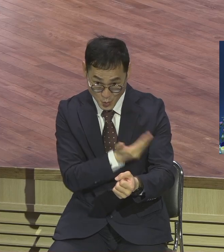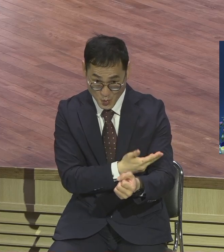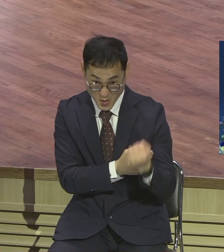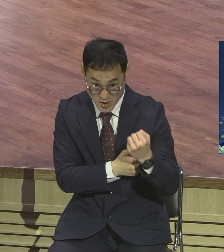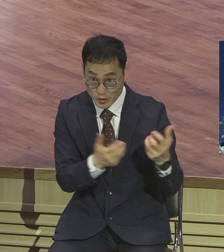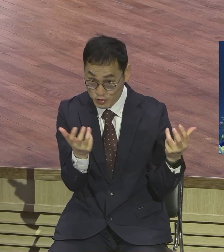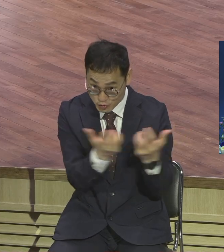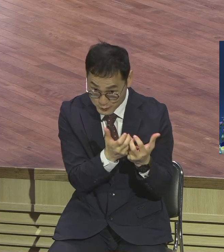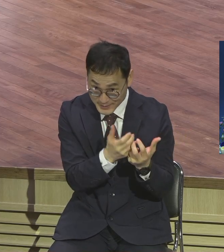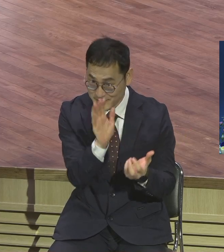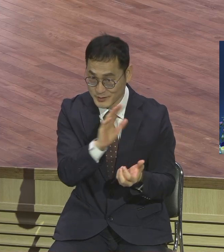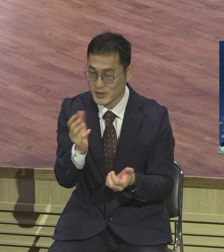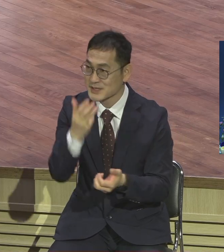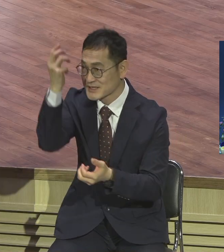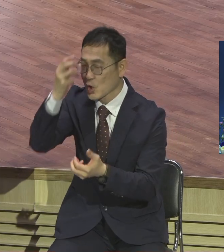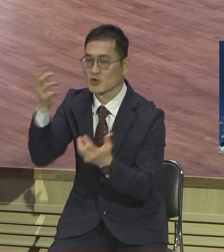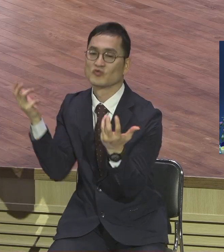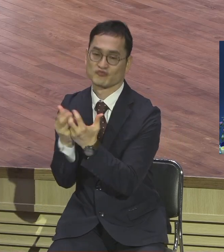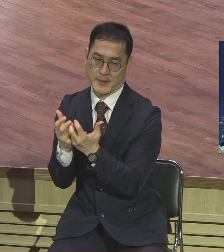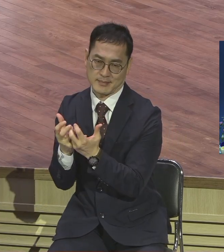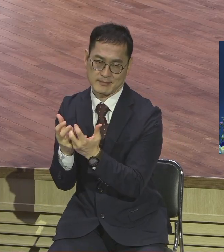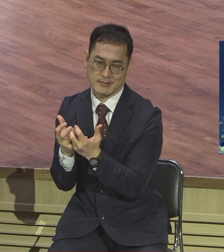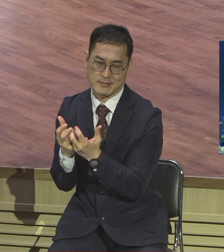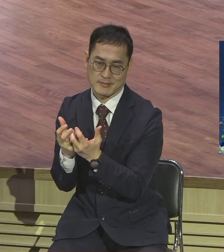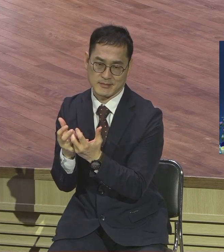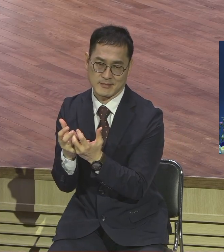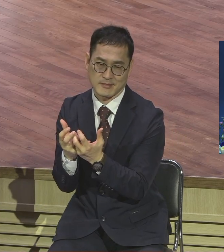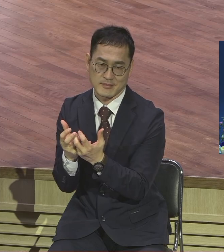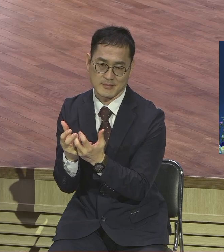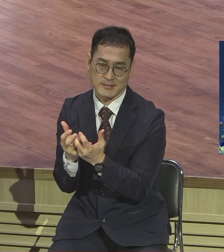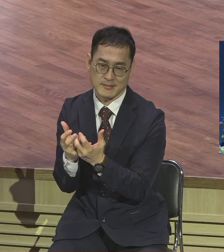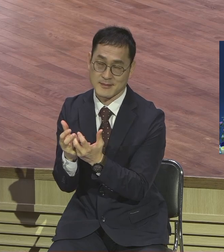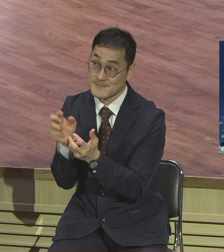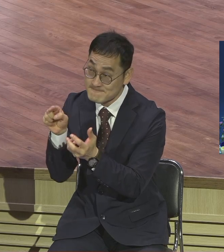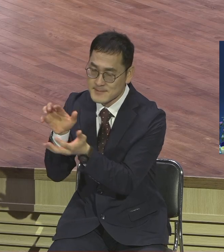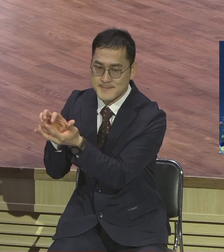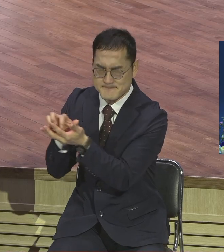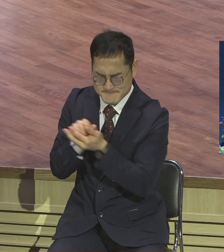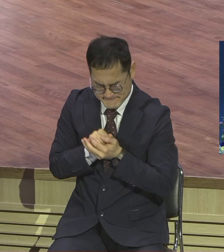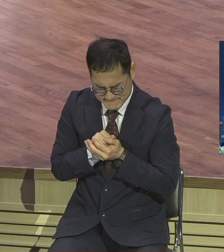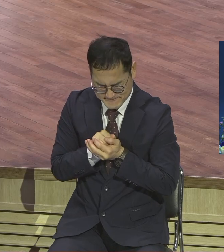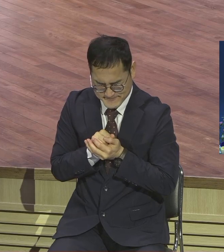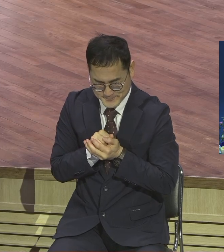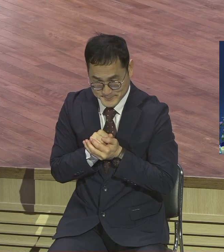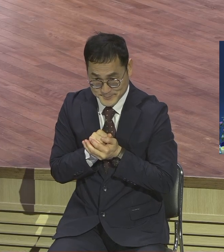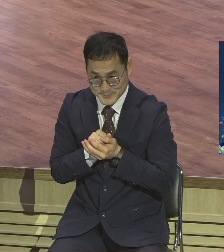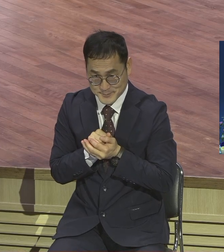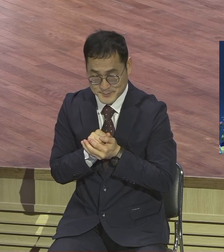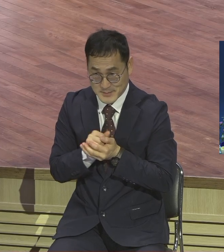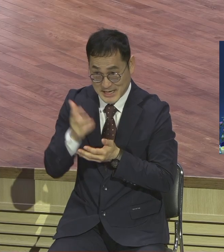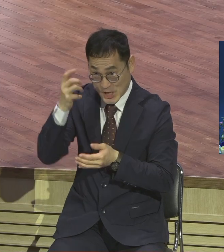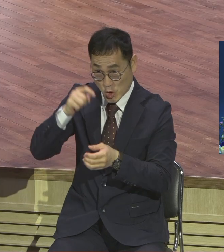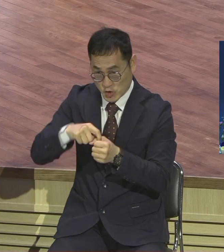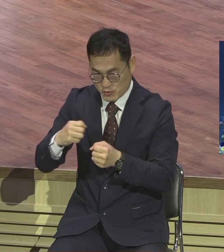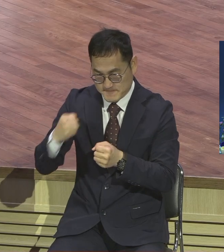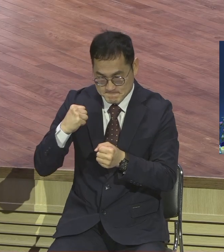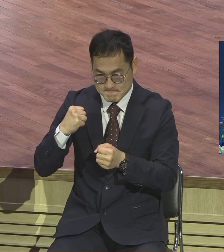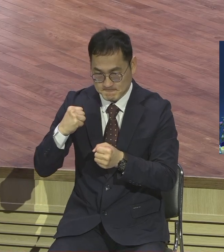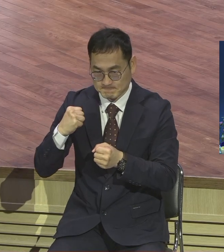충만해야지. 이런 마음속에 딱 여러분이 영적으로 무장을 그렇게 하고 살게 되면